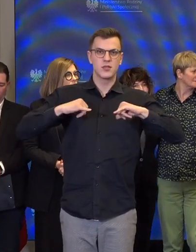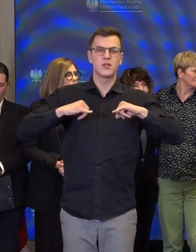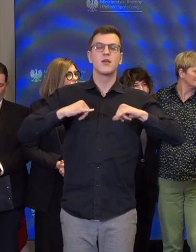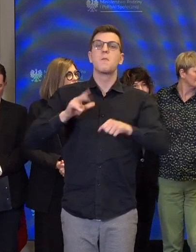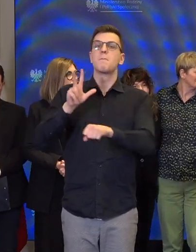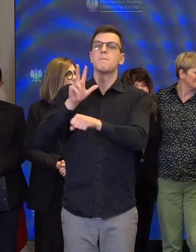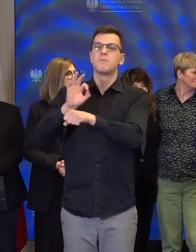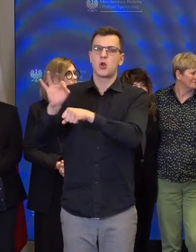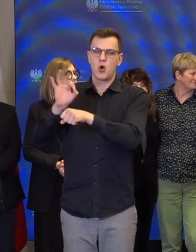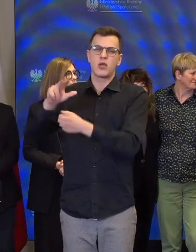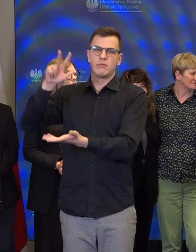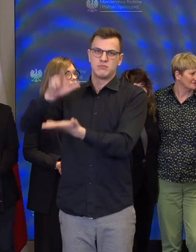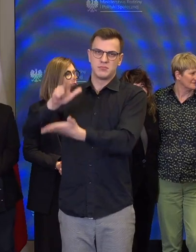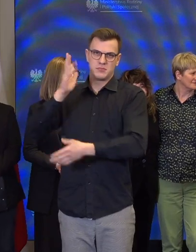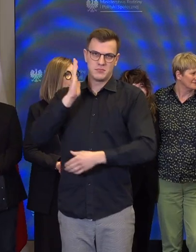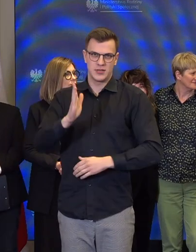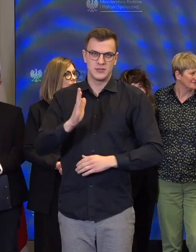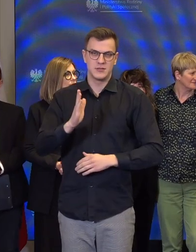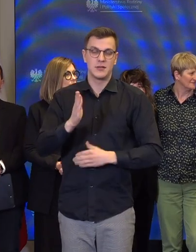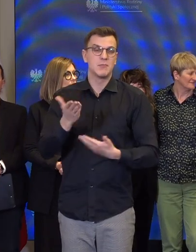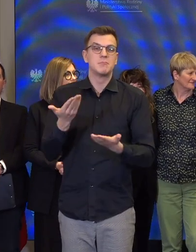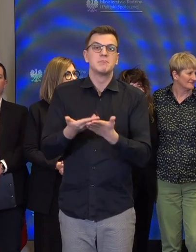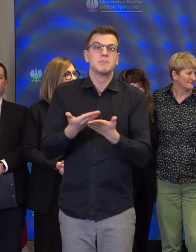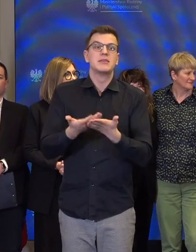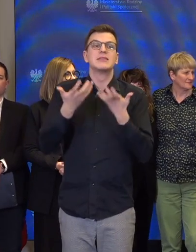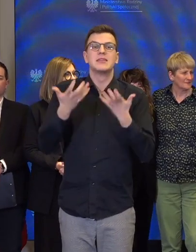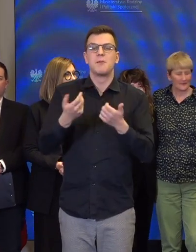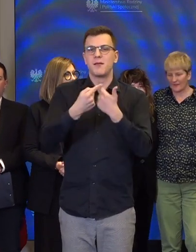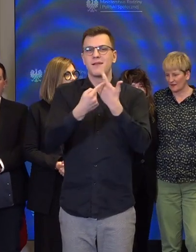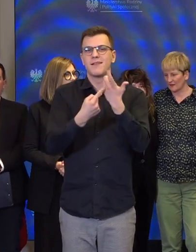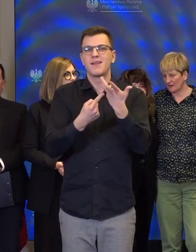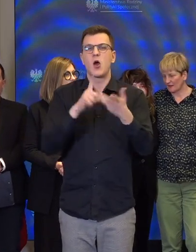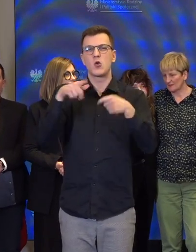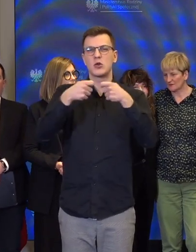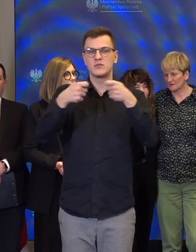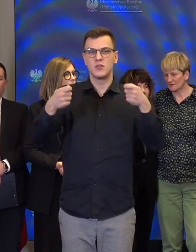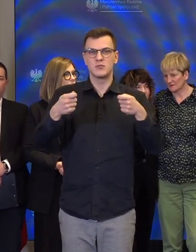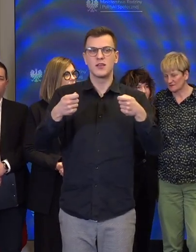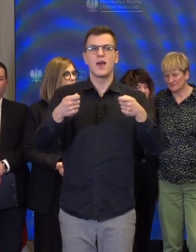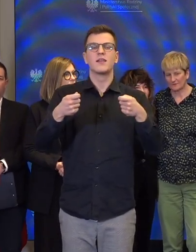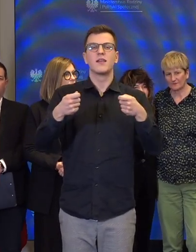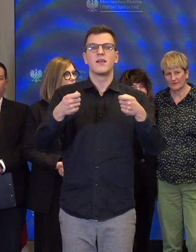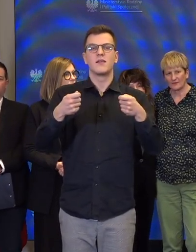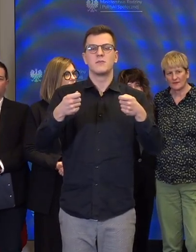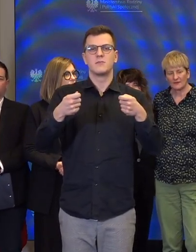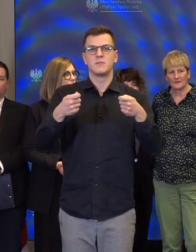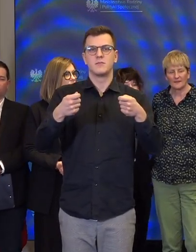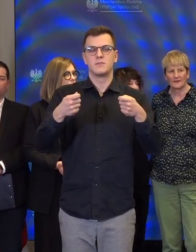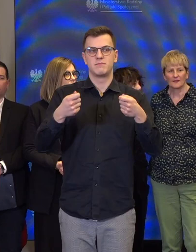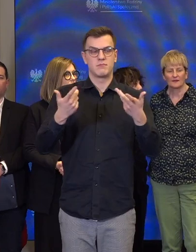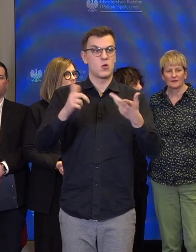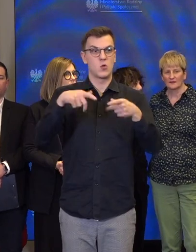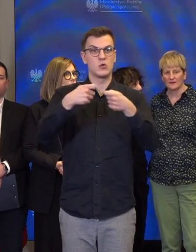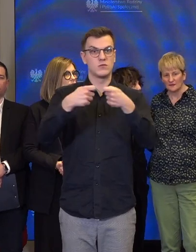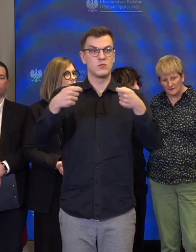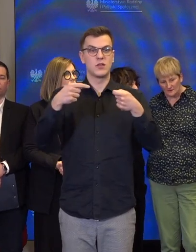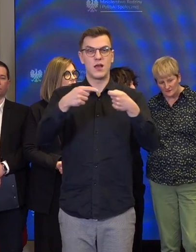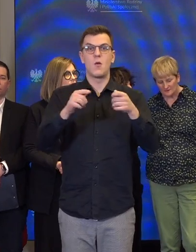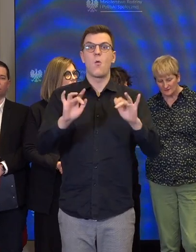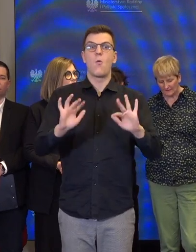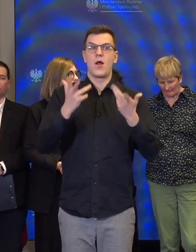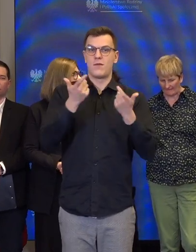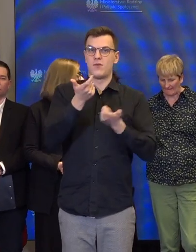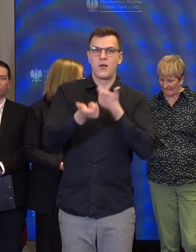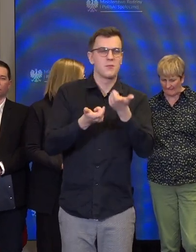zostanie uchwalony, abyśmy mogli te rozwiązania z sukcesem, a jest to wielkie wyzwanie,